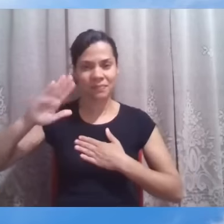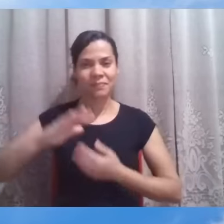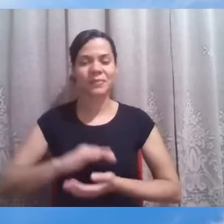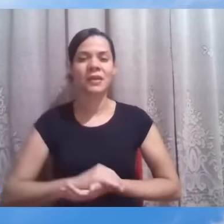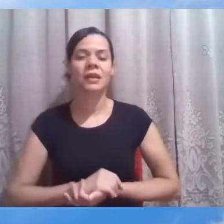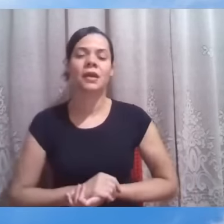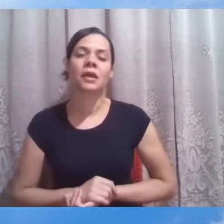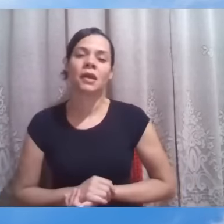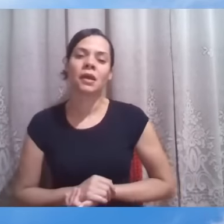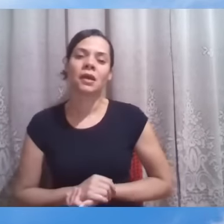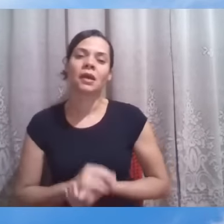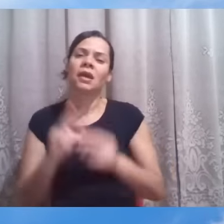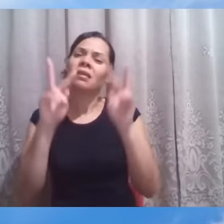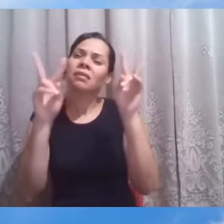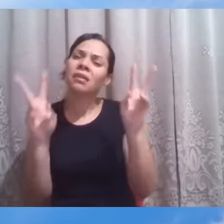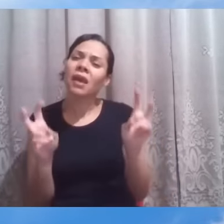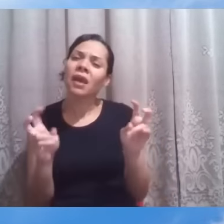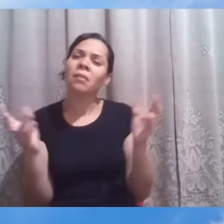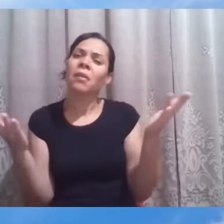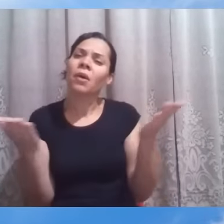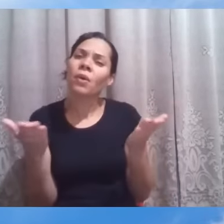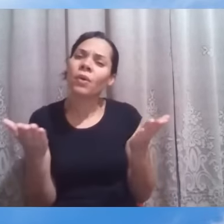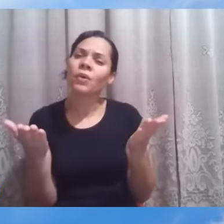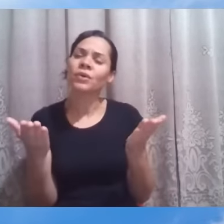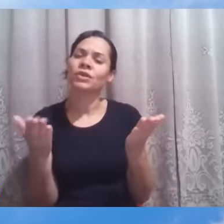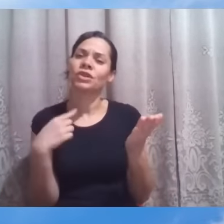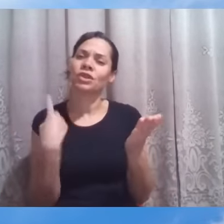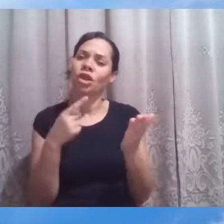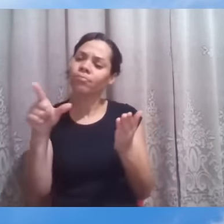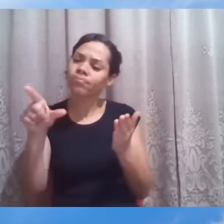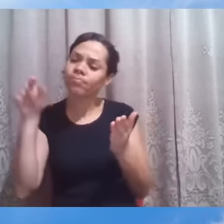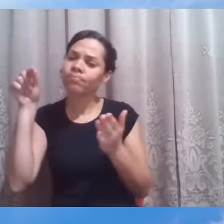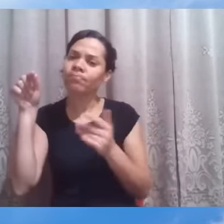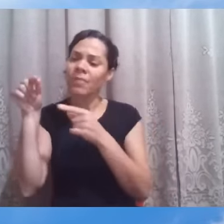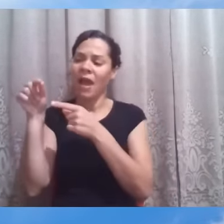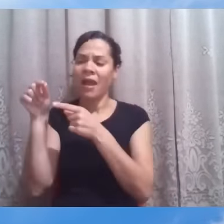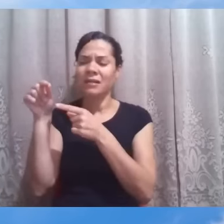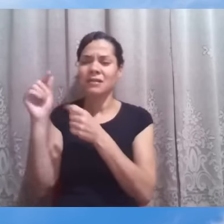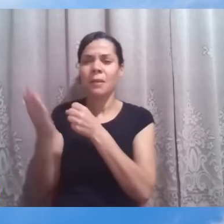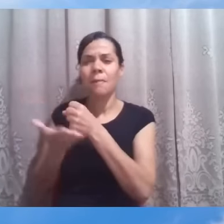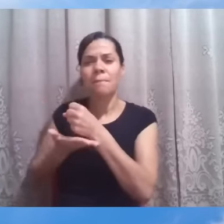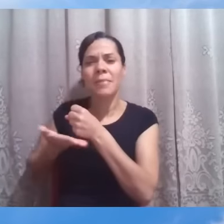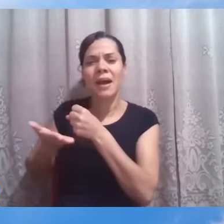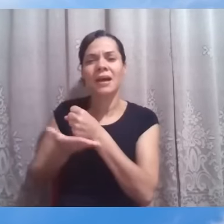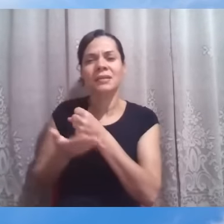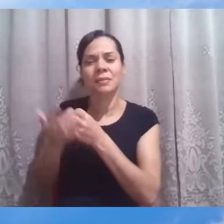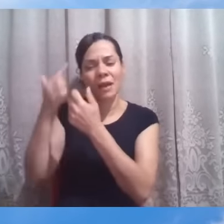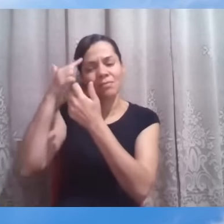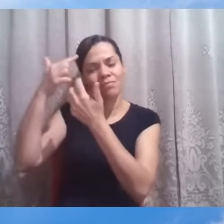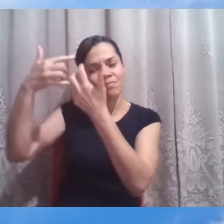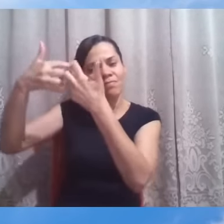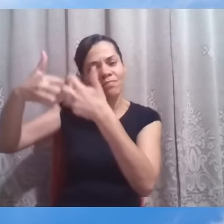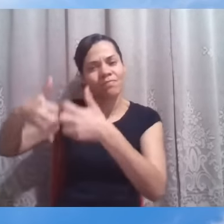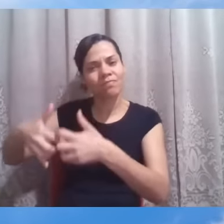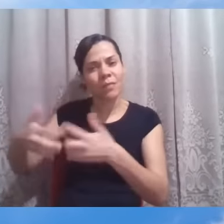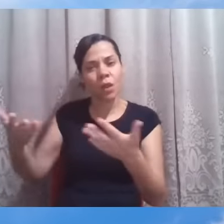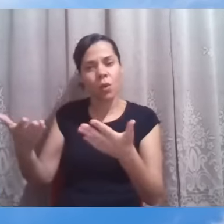tema ou a passagem que nós selecionamos como base para a nossa reflexão nessa noite